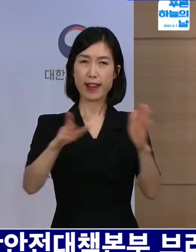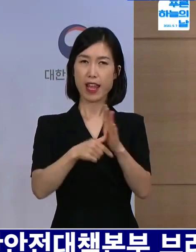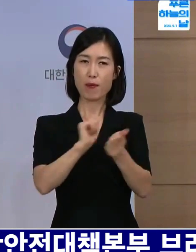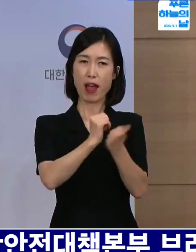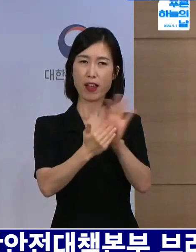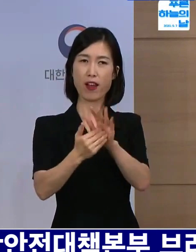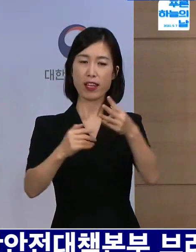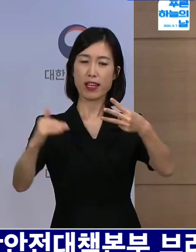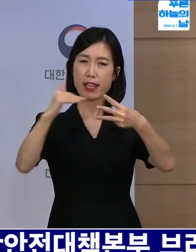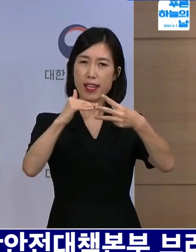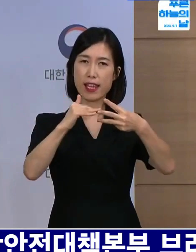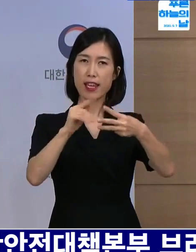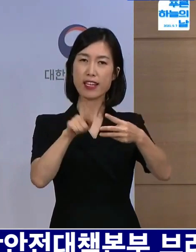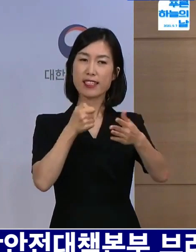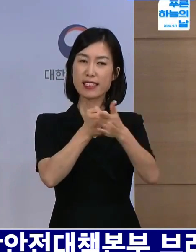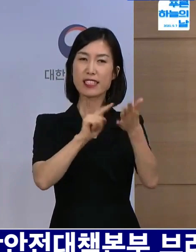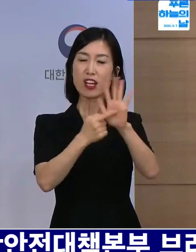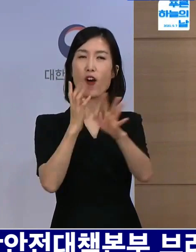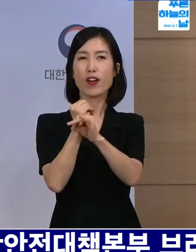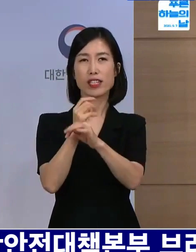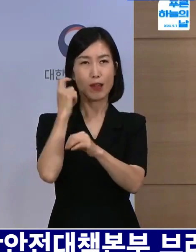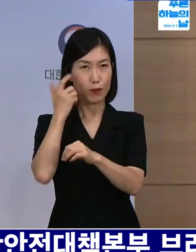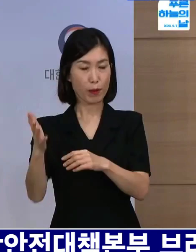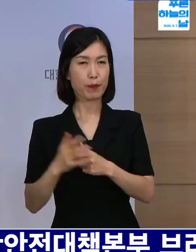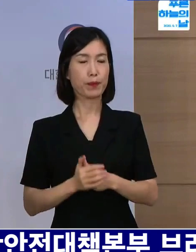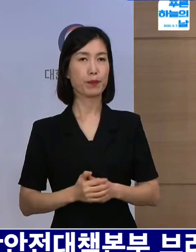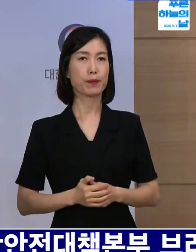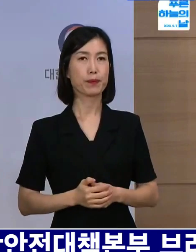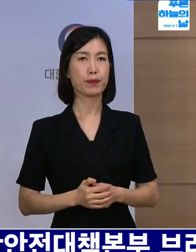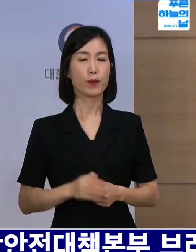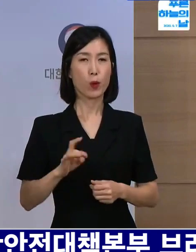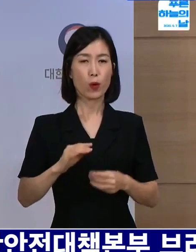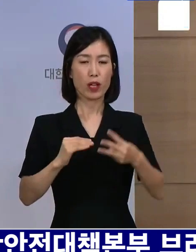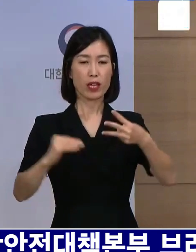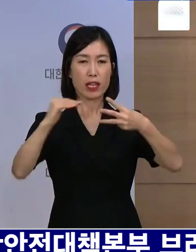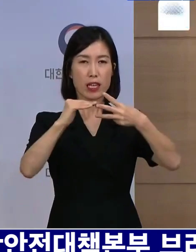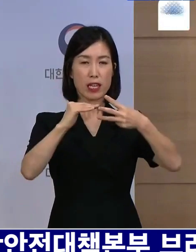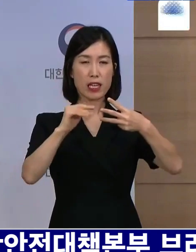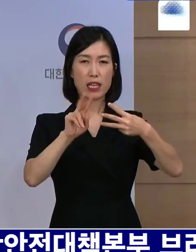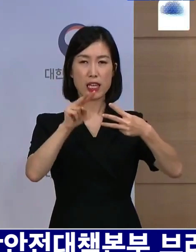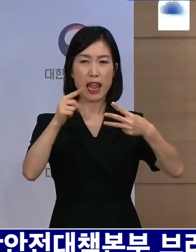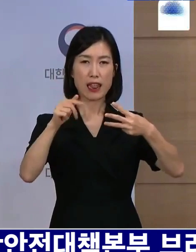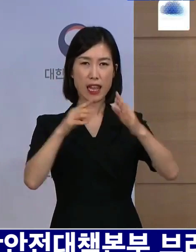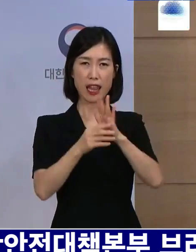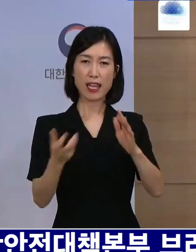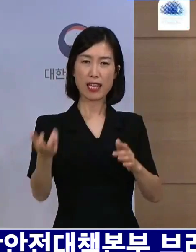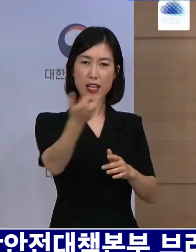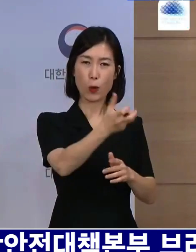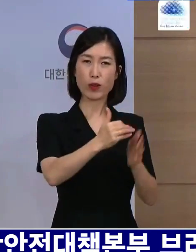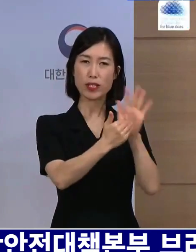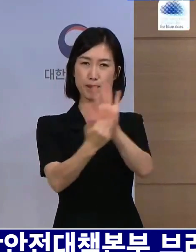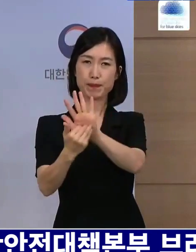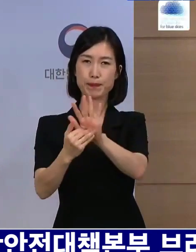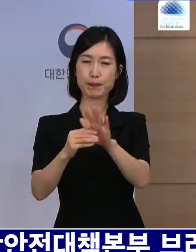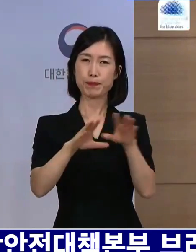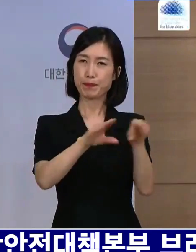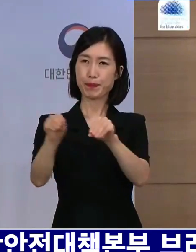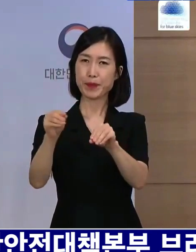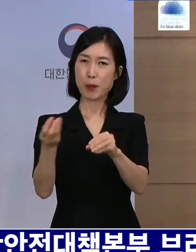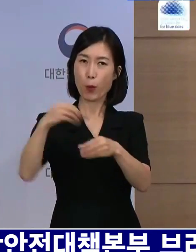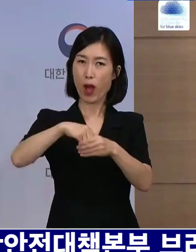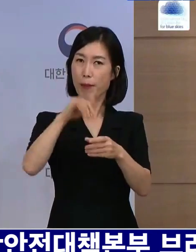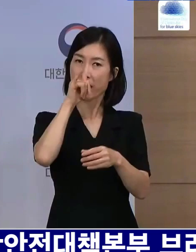또한 검토하게 될 방역 조치에는 이동 제한 등의 제재 방편이 포함되는 것인지도 궁금합니다.